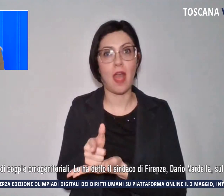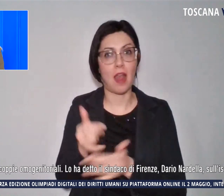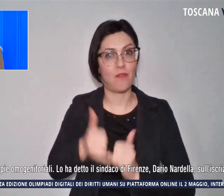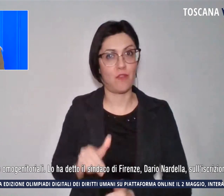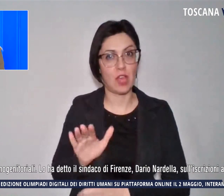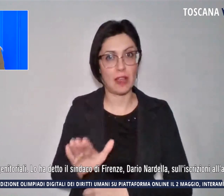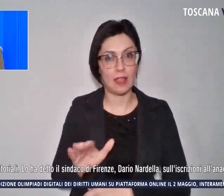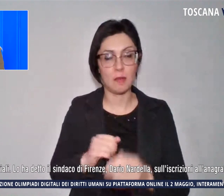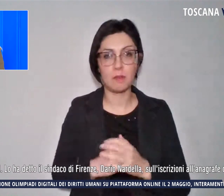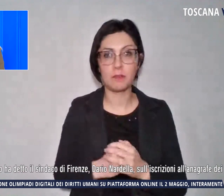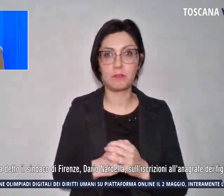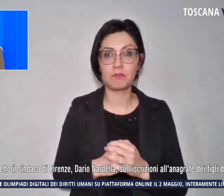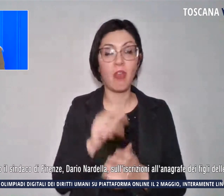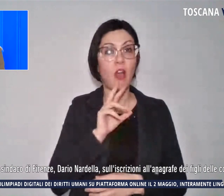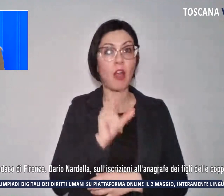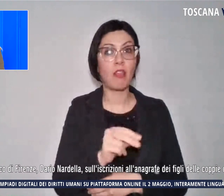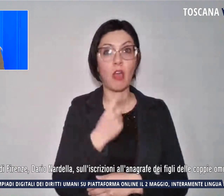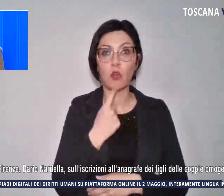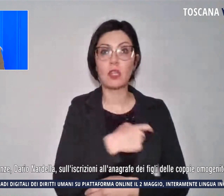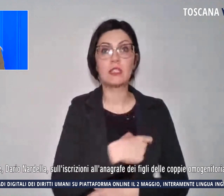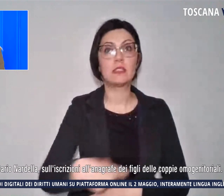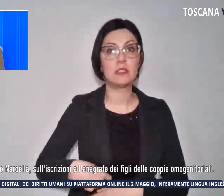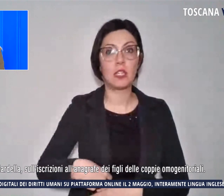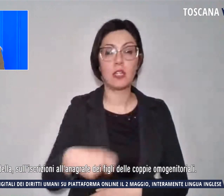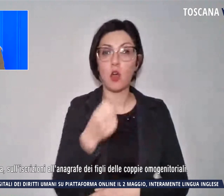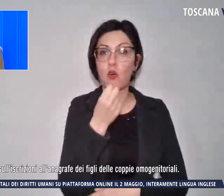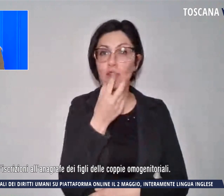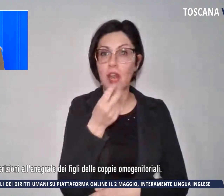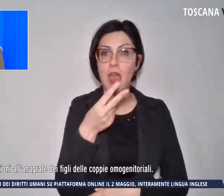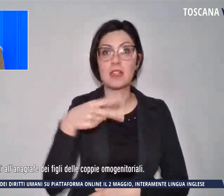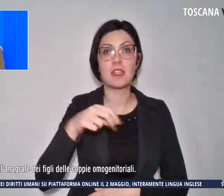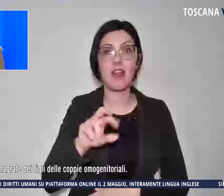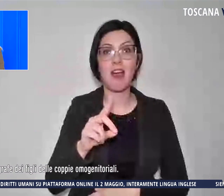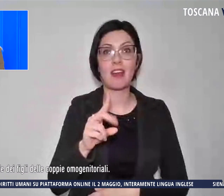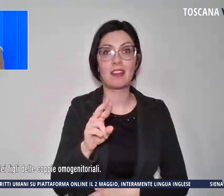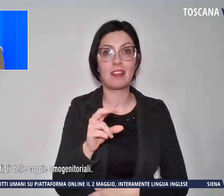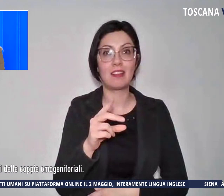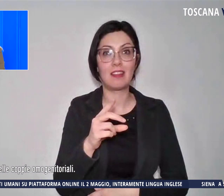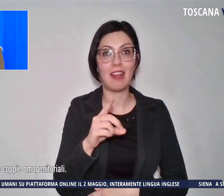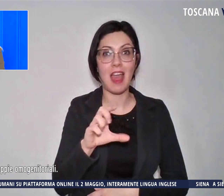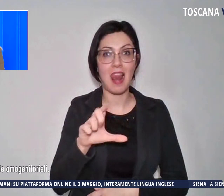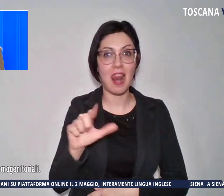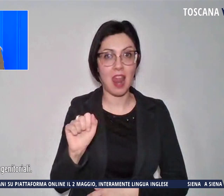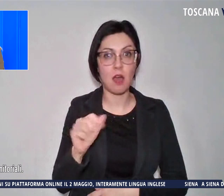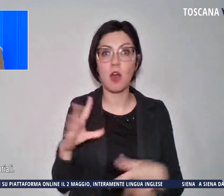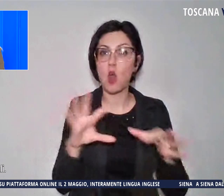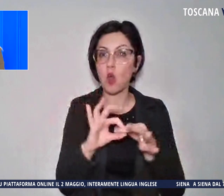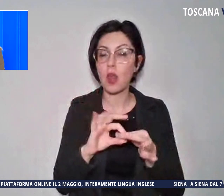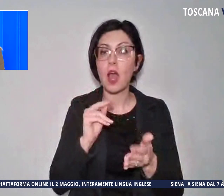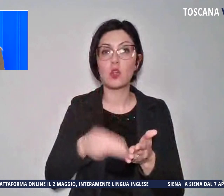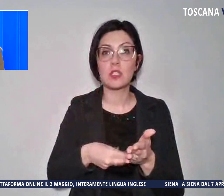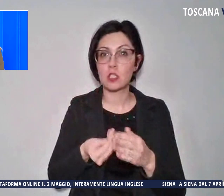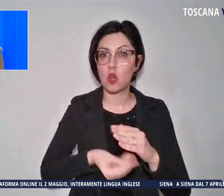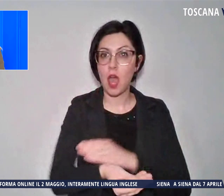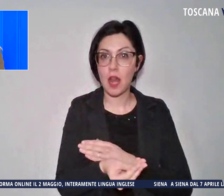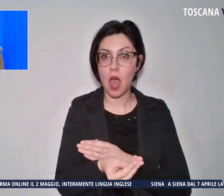Lo ha detto il sindaco di Firenze Dario Nardella sulle iscrizioni all'anagrafe dei figli delle